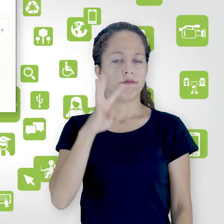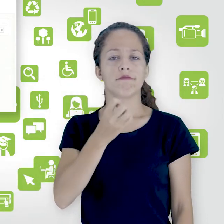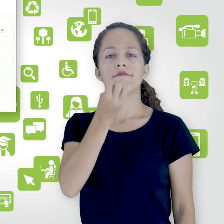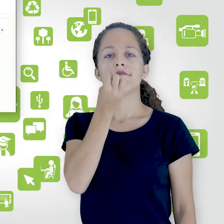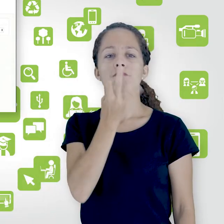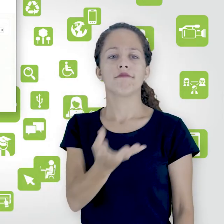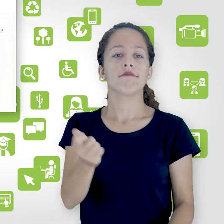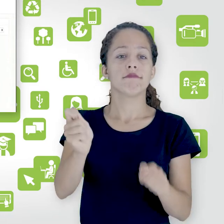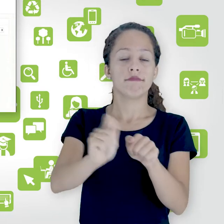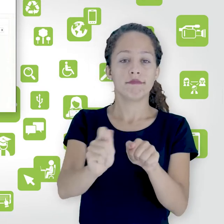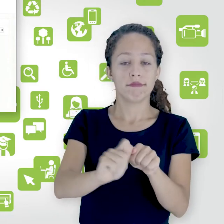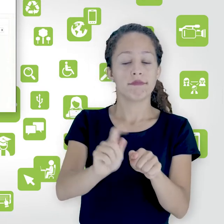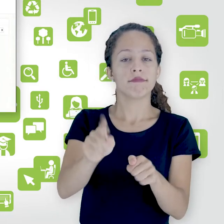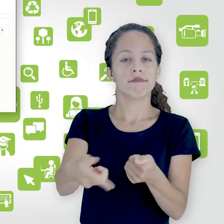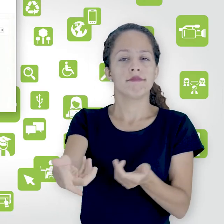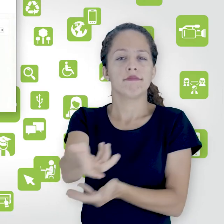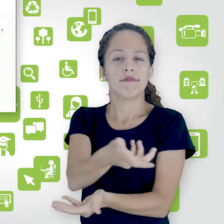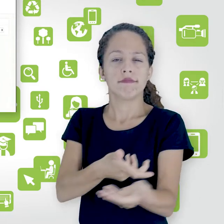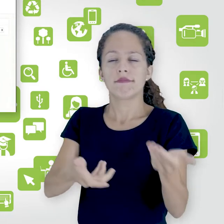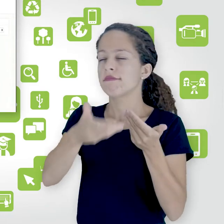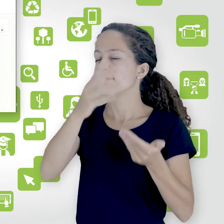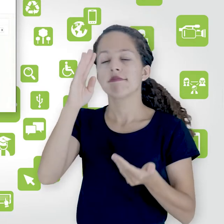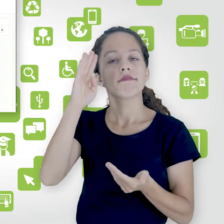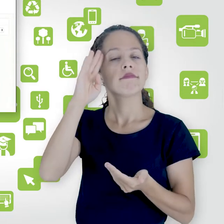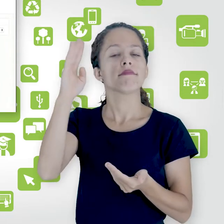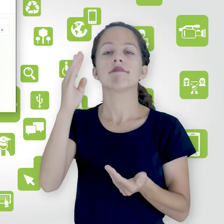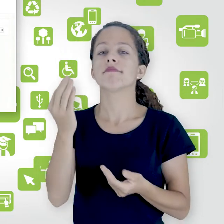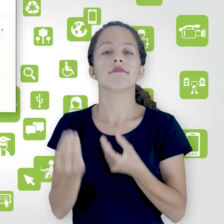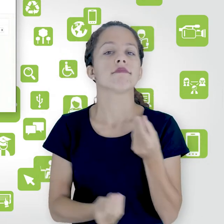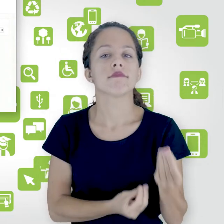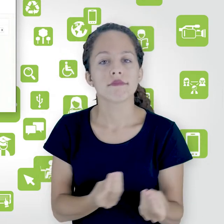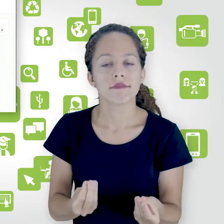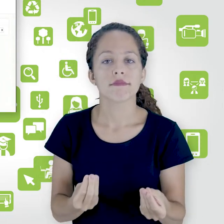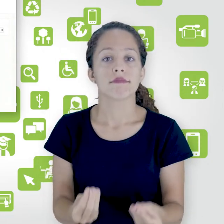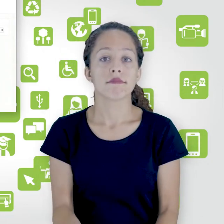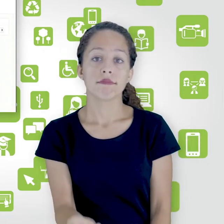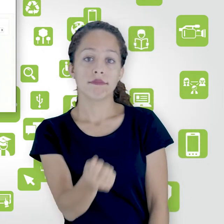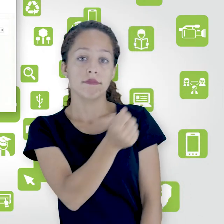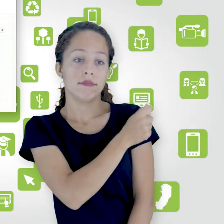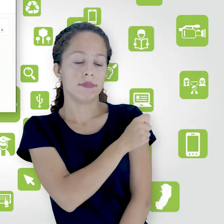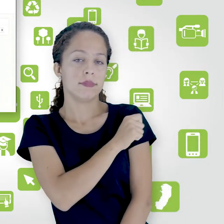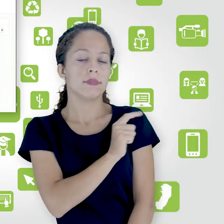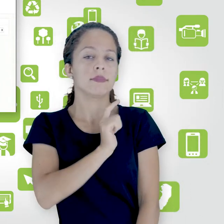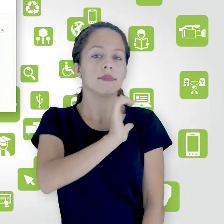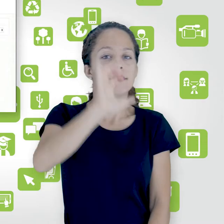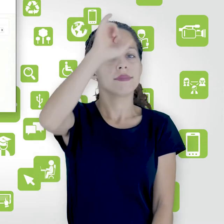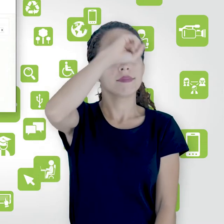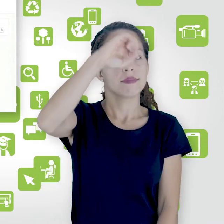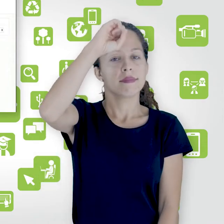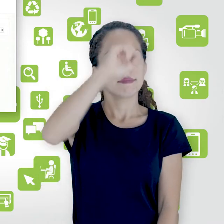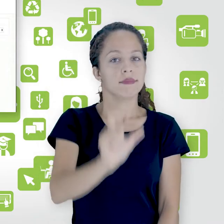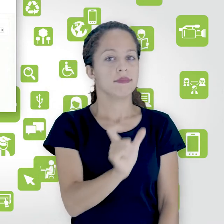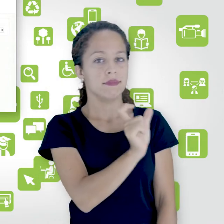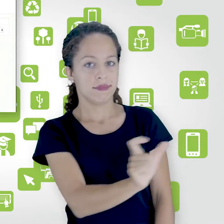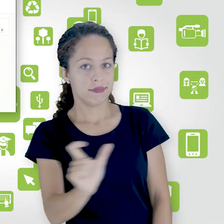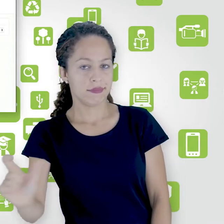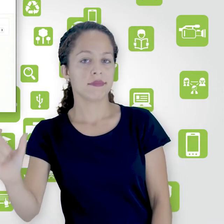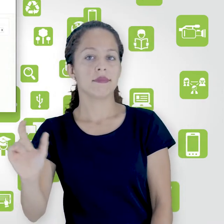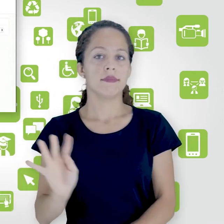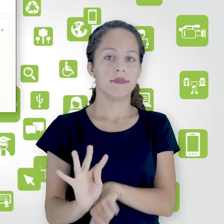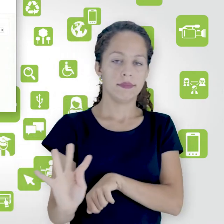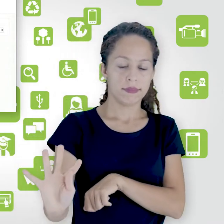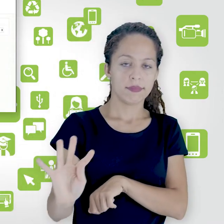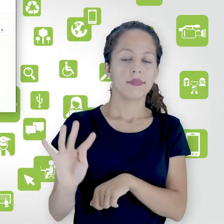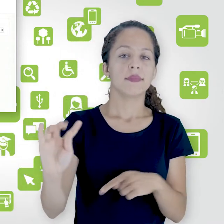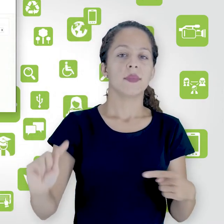ser feita de forma colaborativa, principalmente quando os alunos estão aprendendo alguns termos, termos